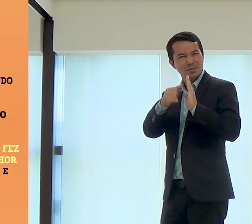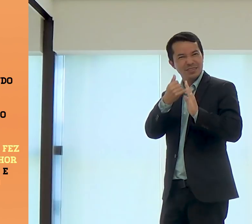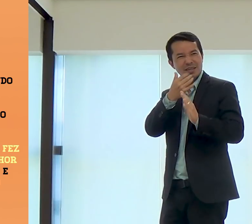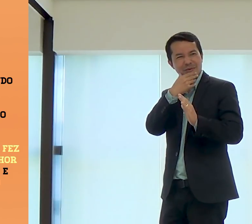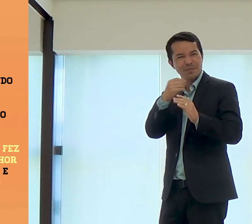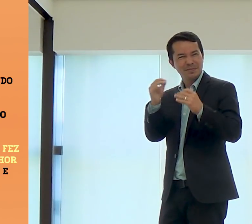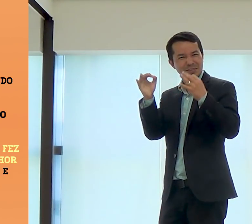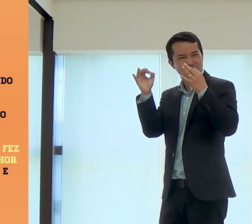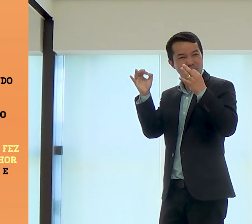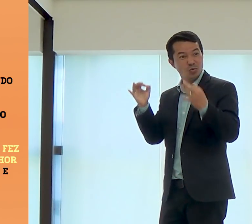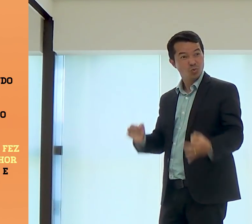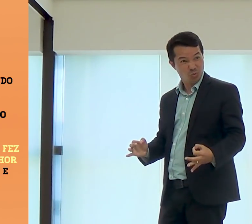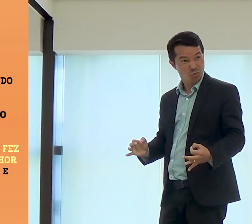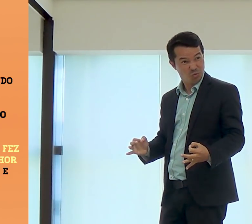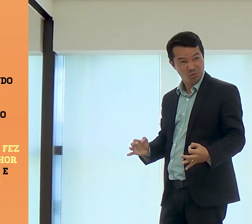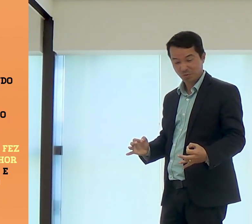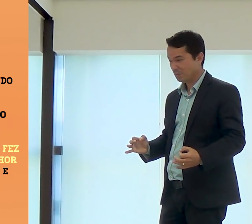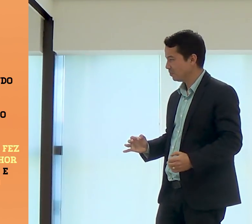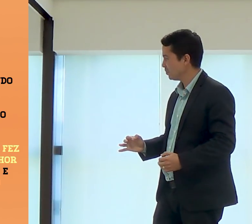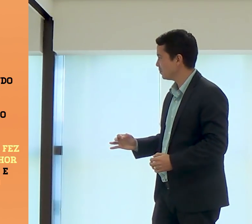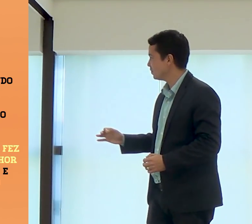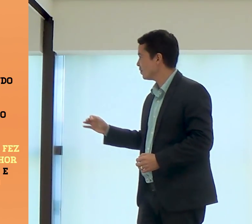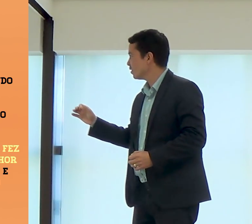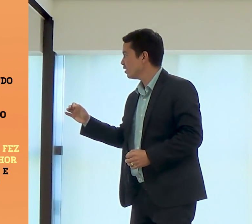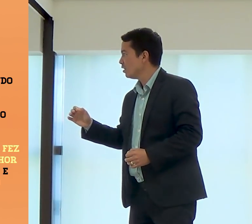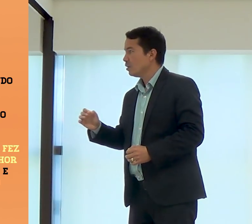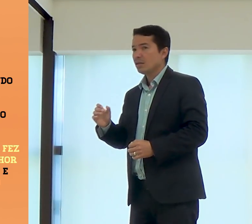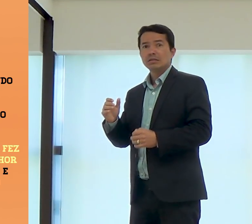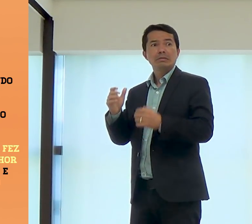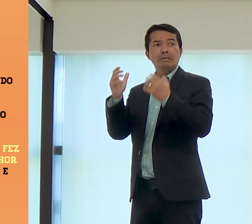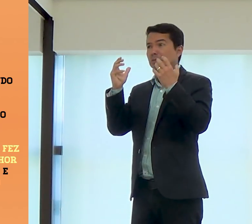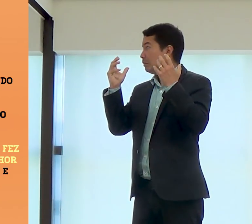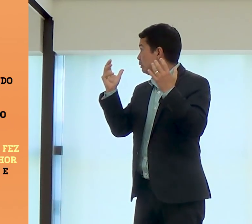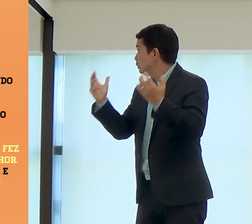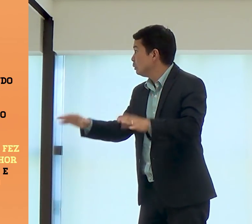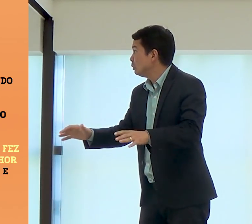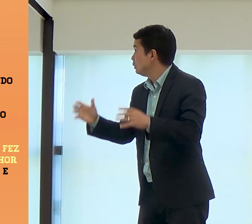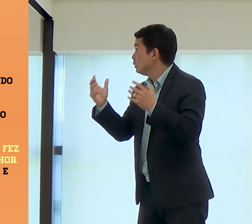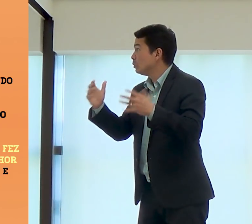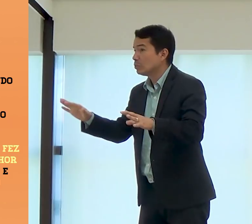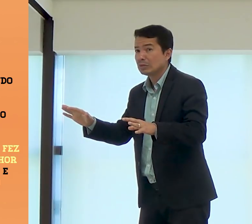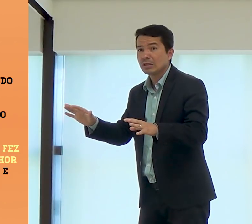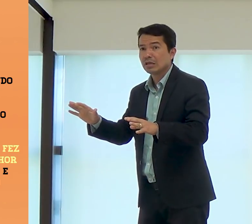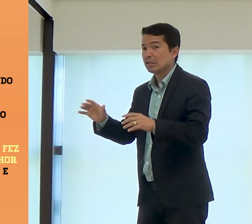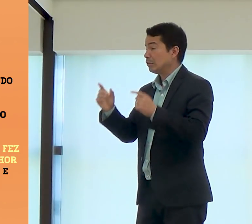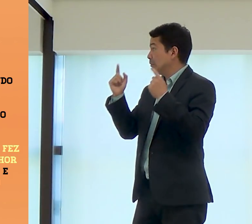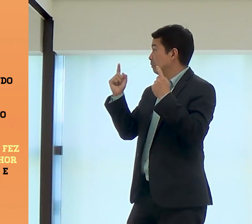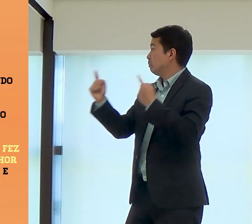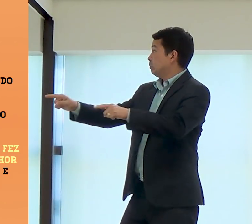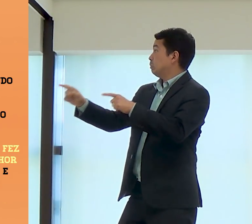José ser marido, justo e não querendo